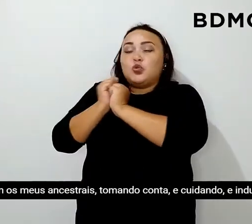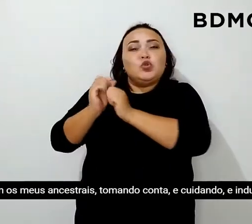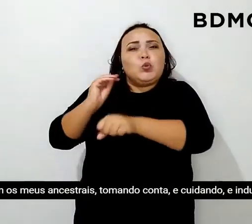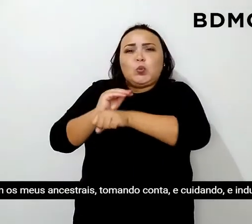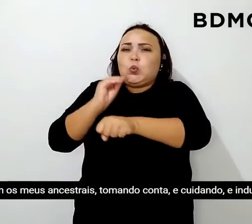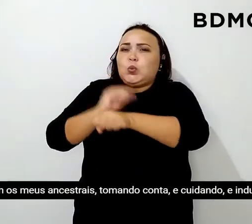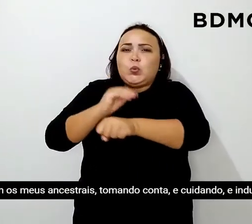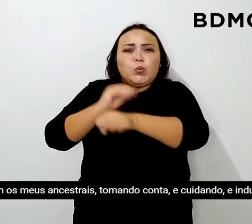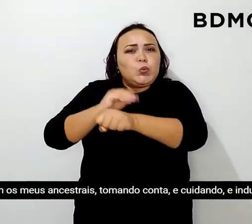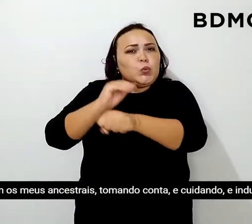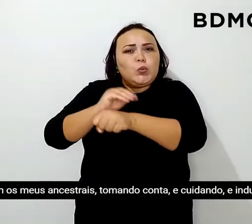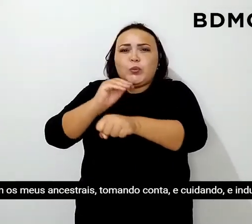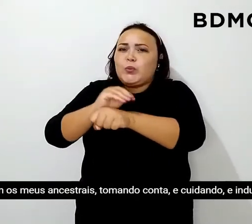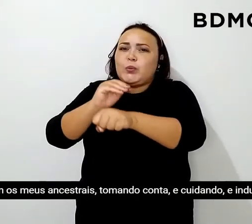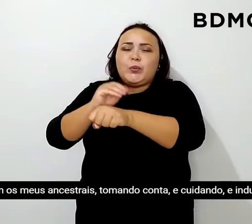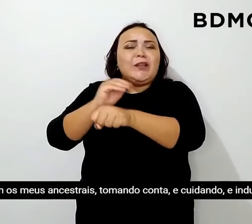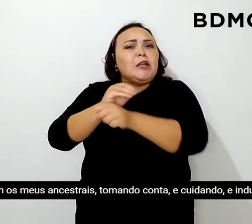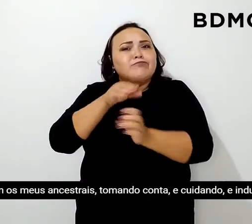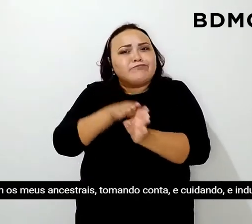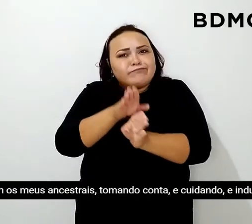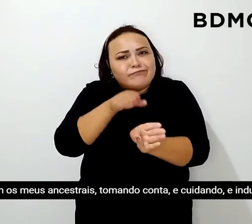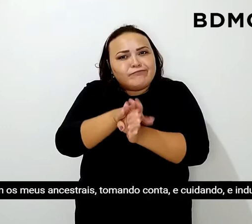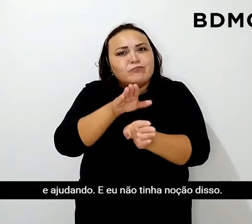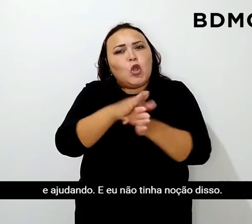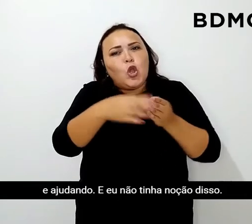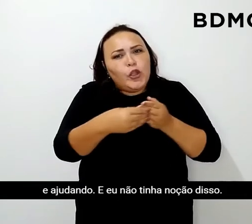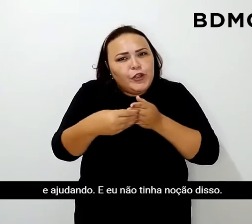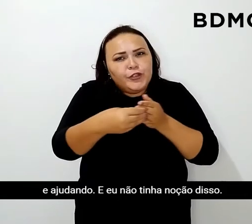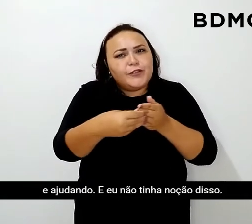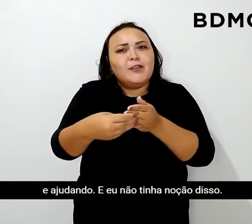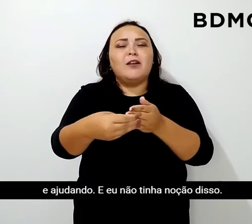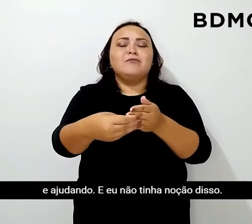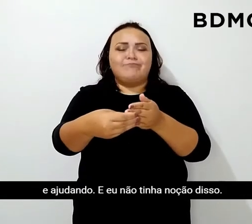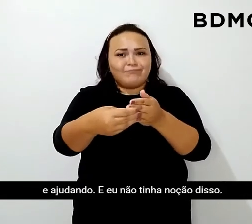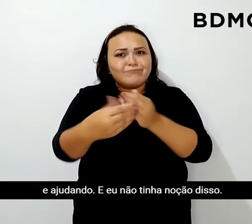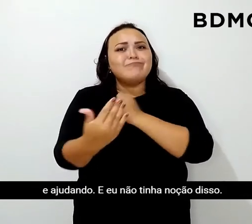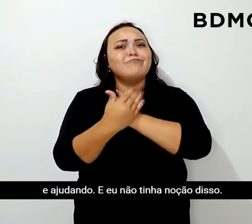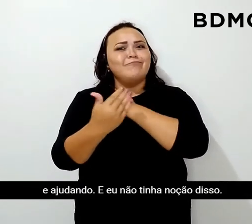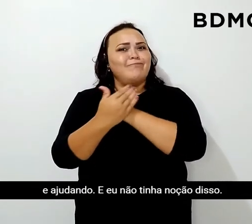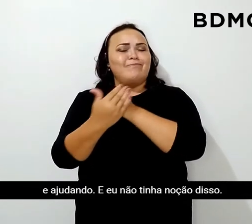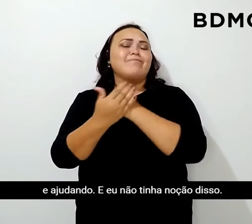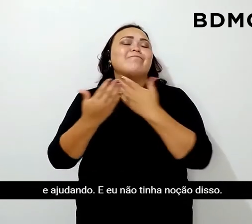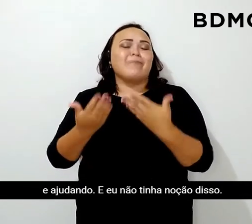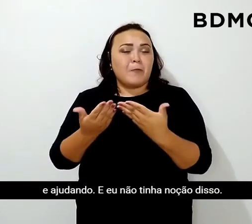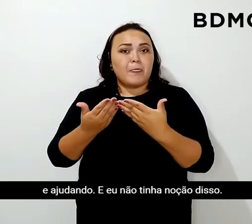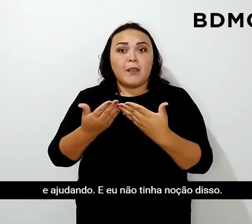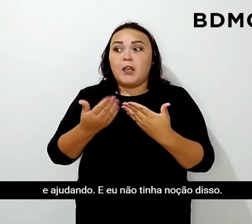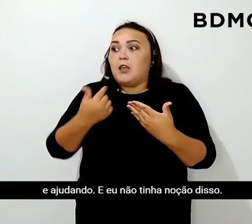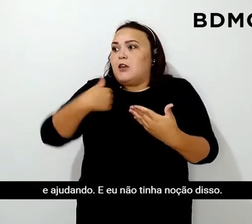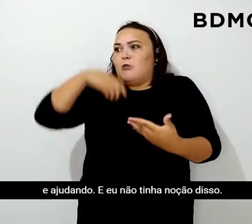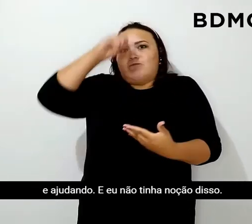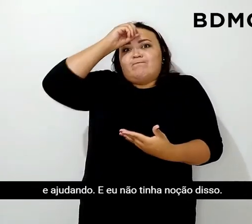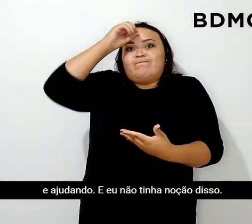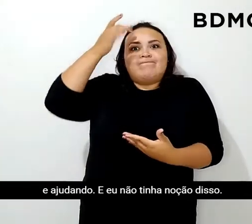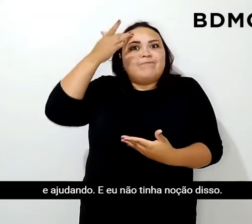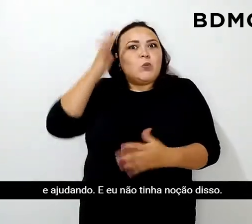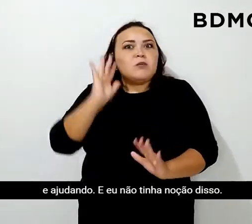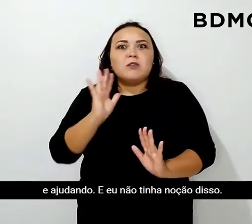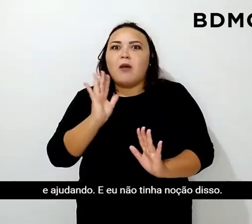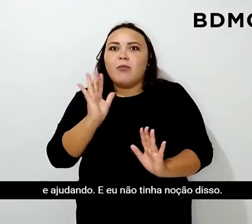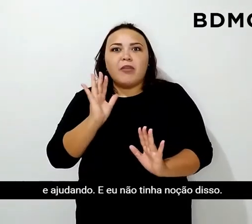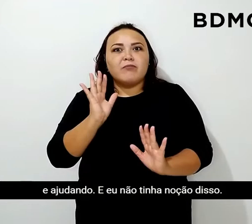cuidando e induzindo e ajudando e eu não tinha